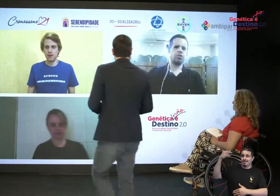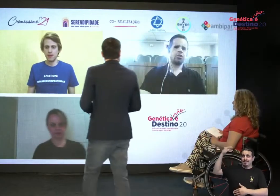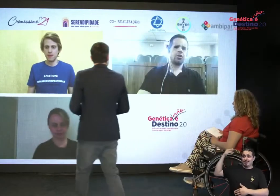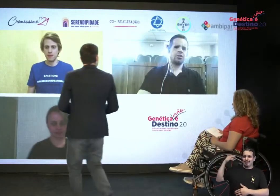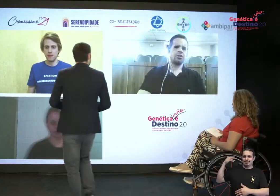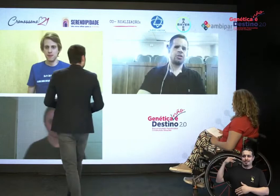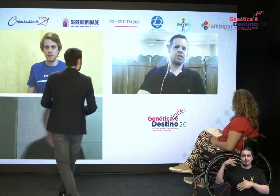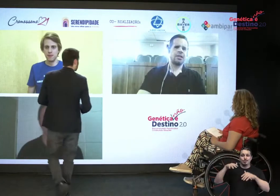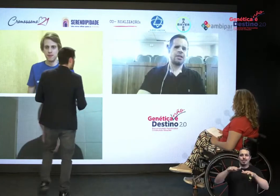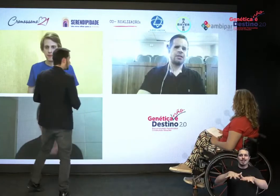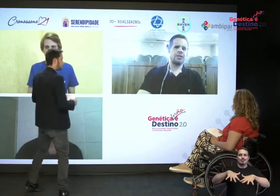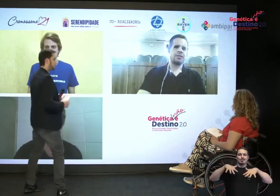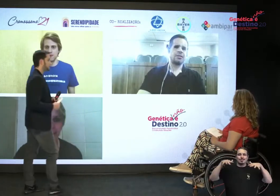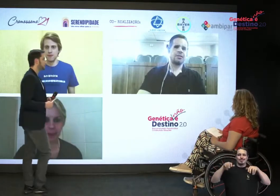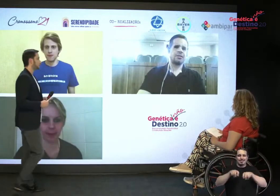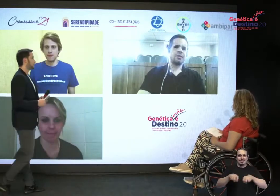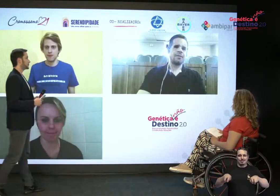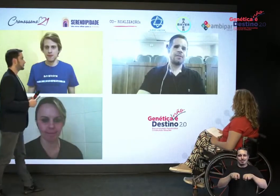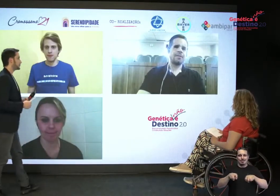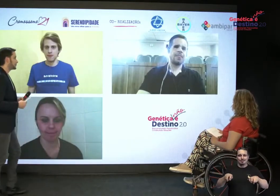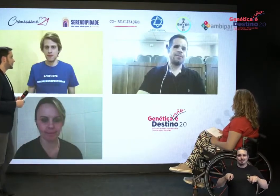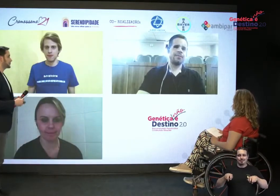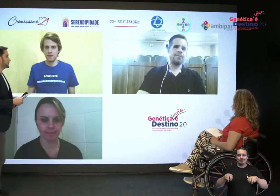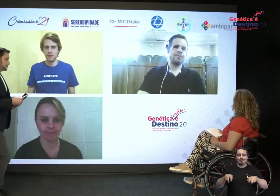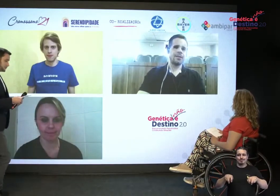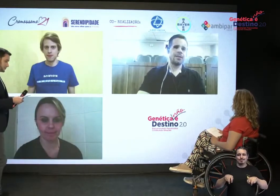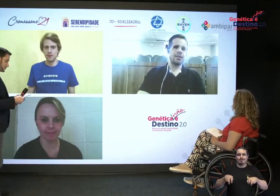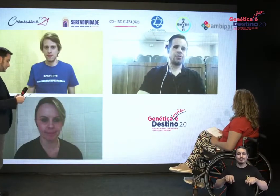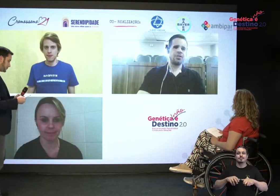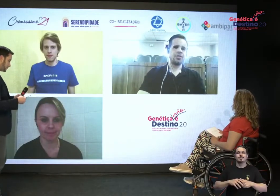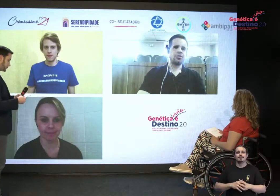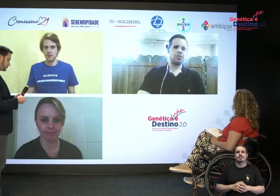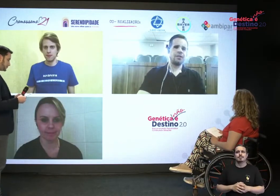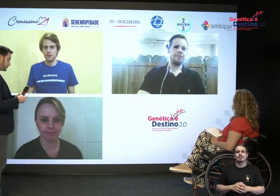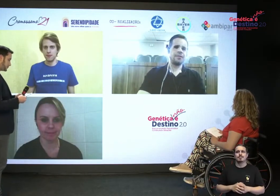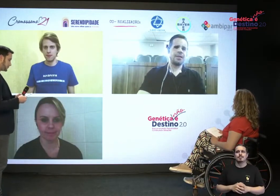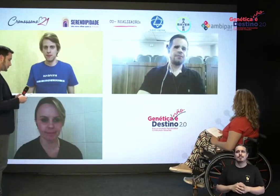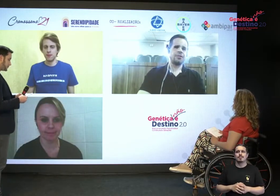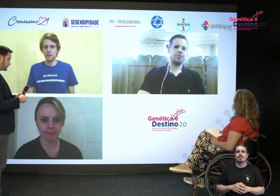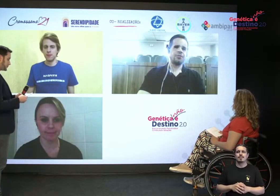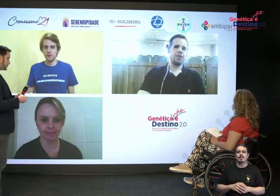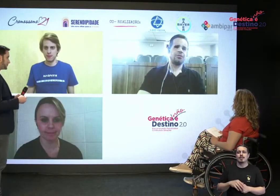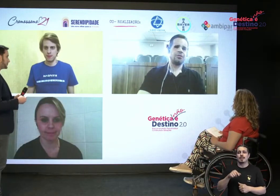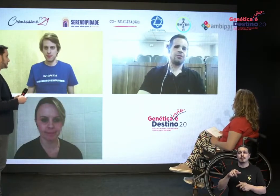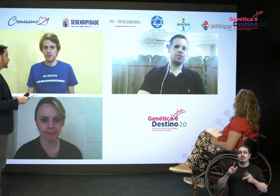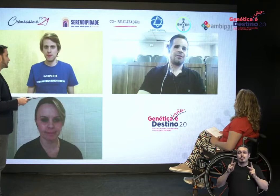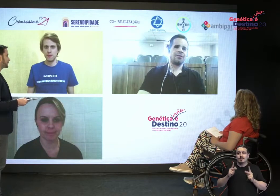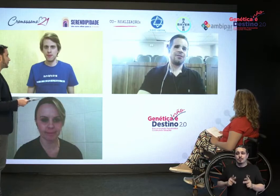cheio de cadeiras. Sou uma pessoa com deficiência visual total.